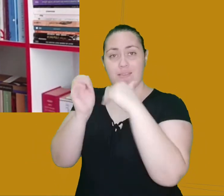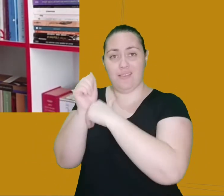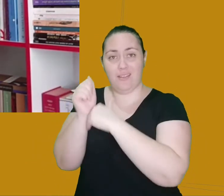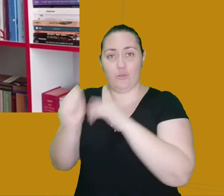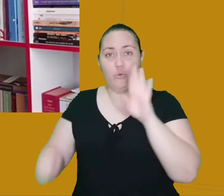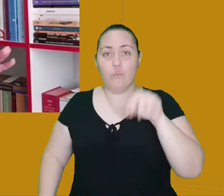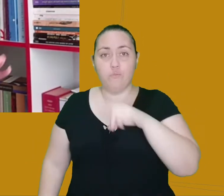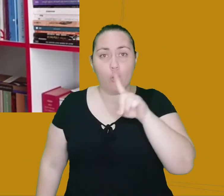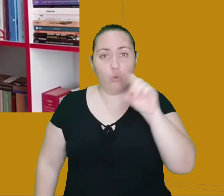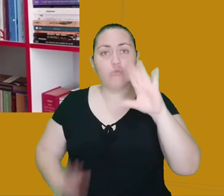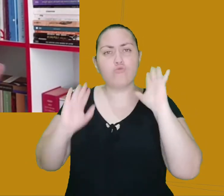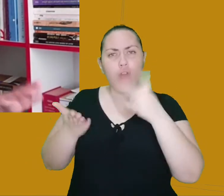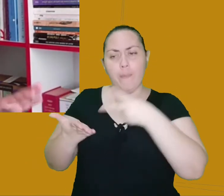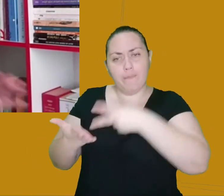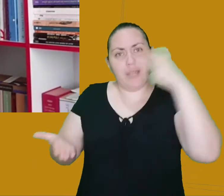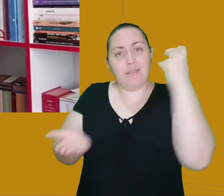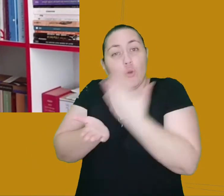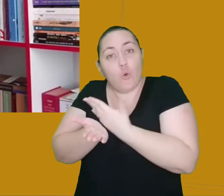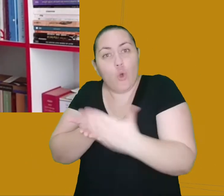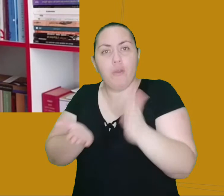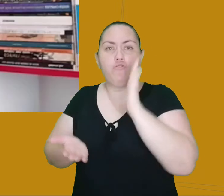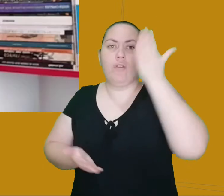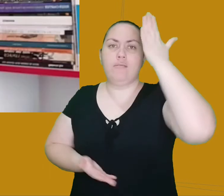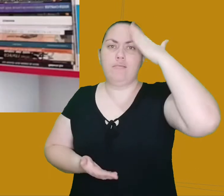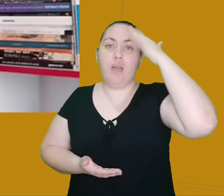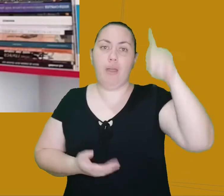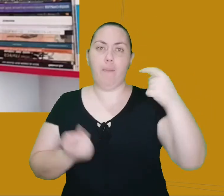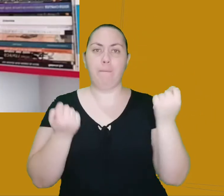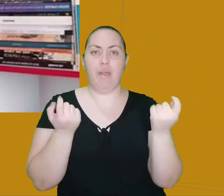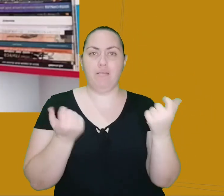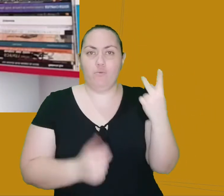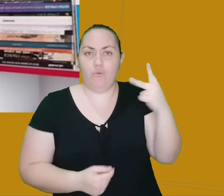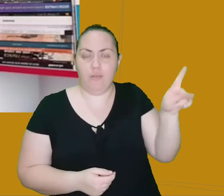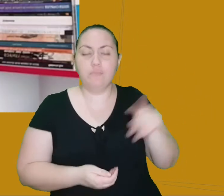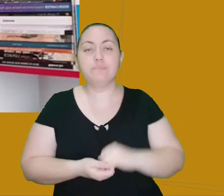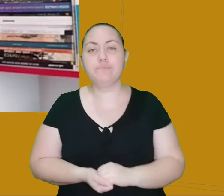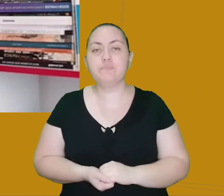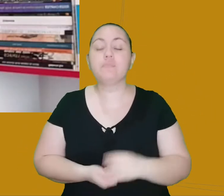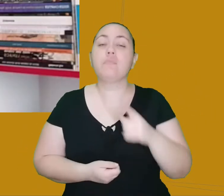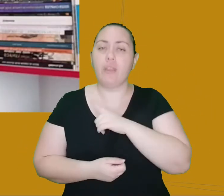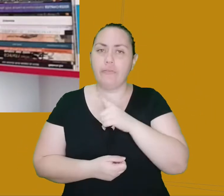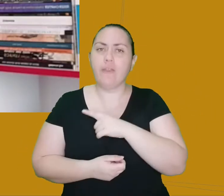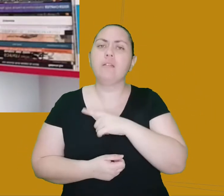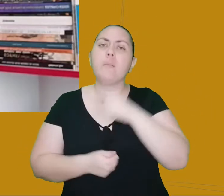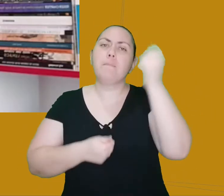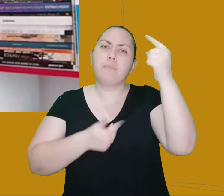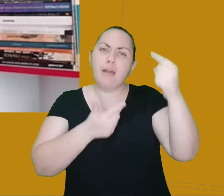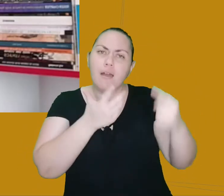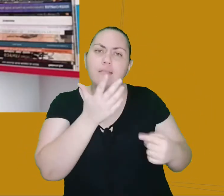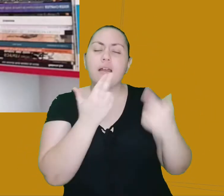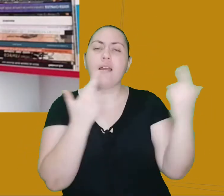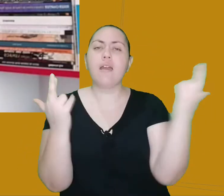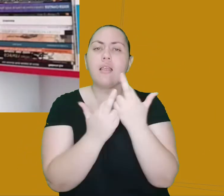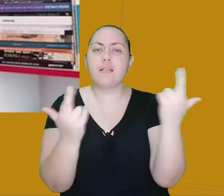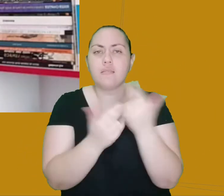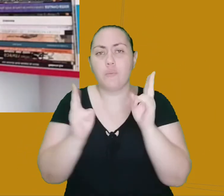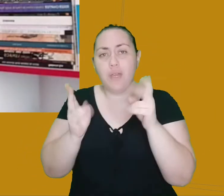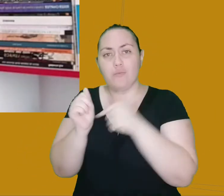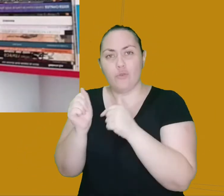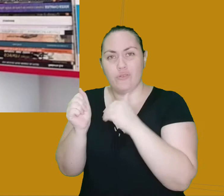ela já fica explícita desde o início, desde o título. Existem outras relações que podem ser feitas com outras obras e o